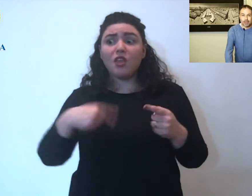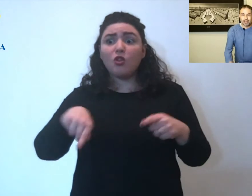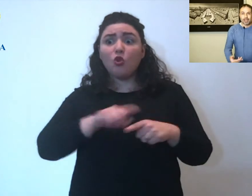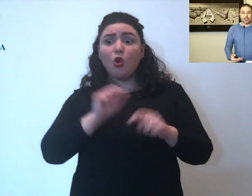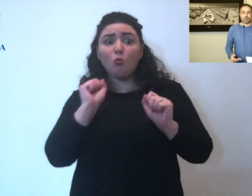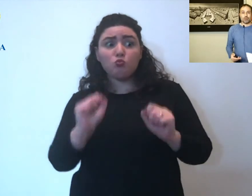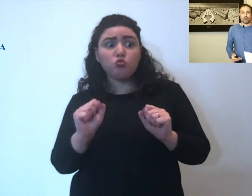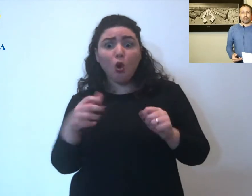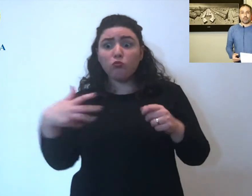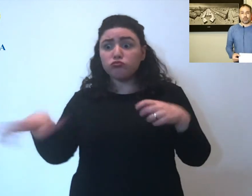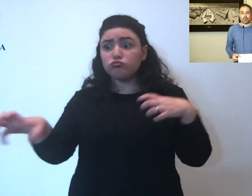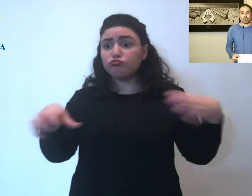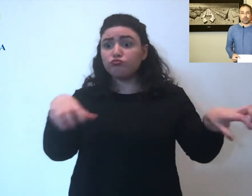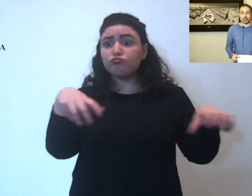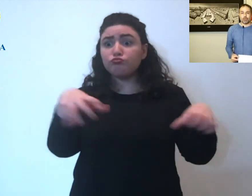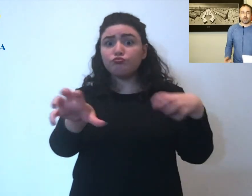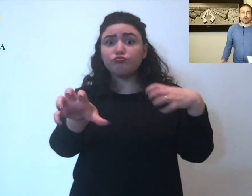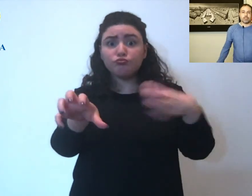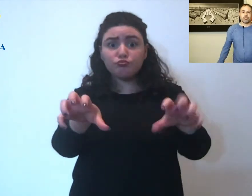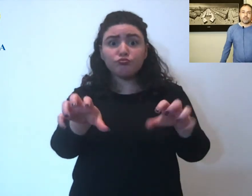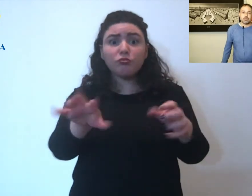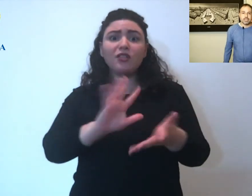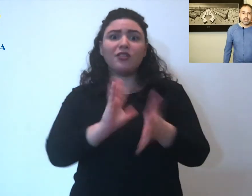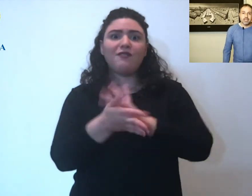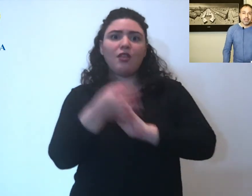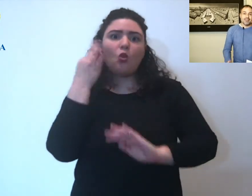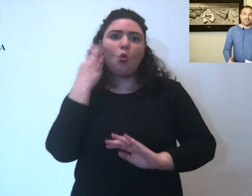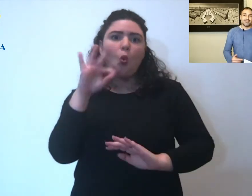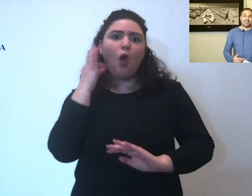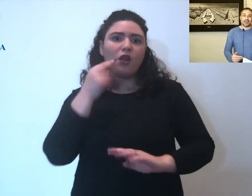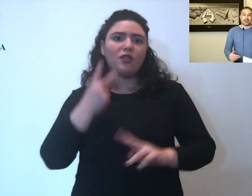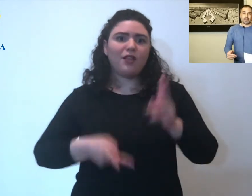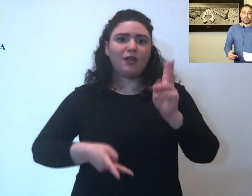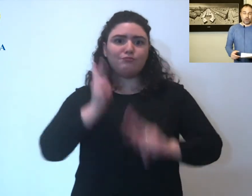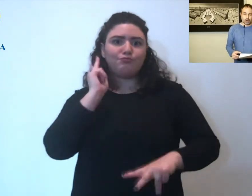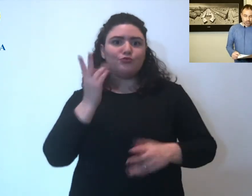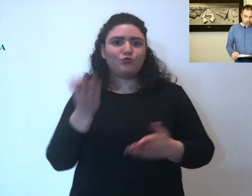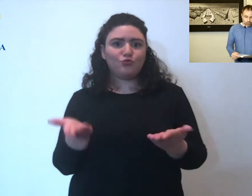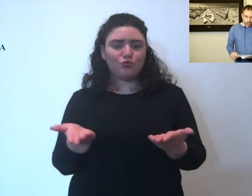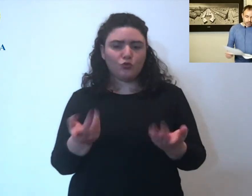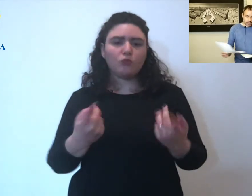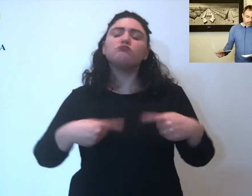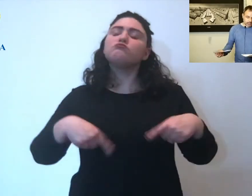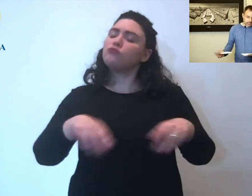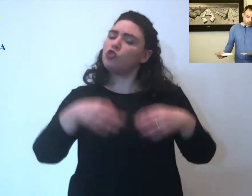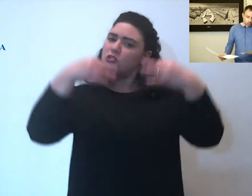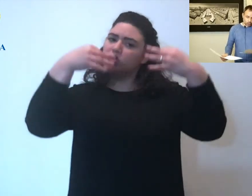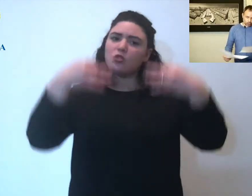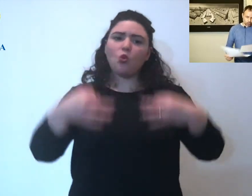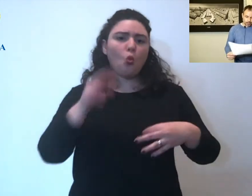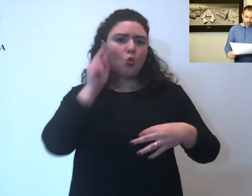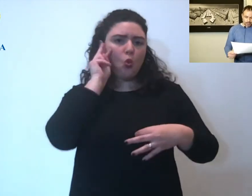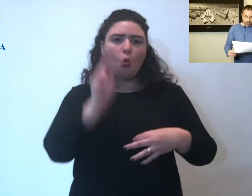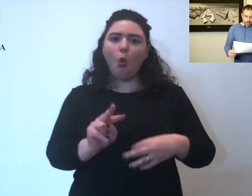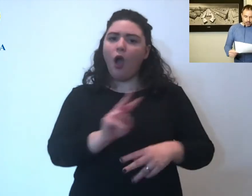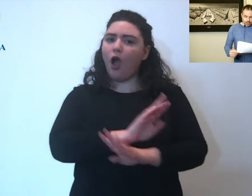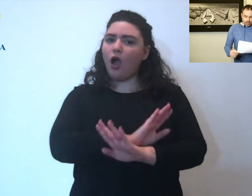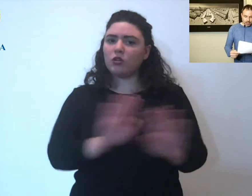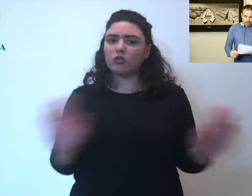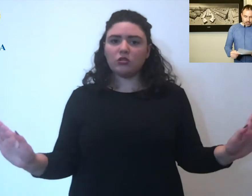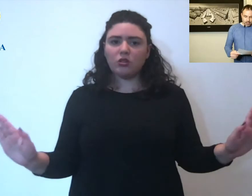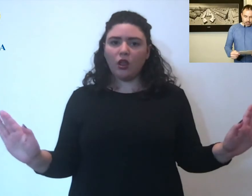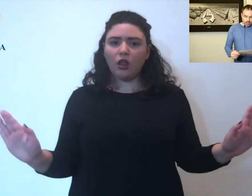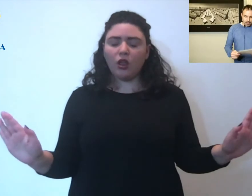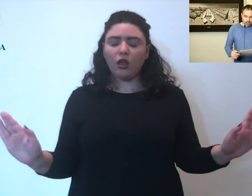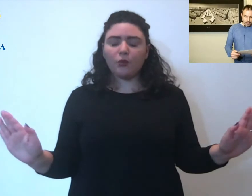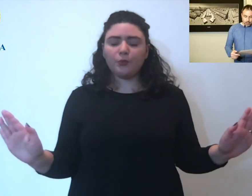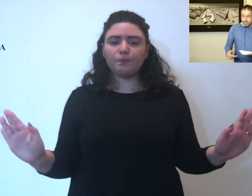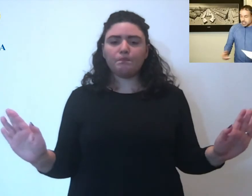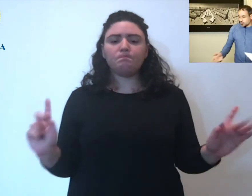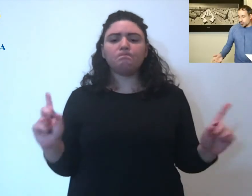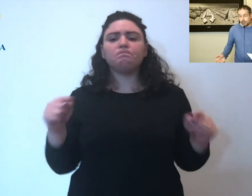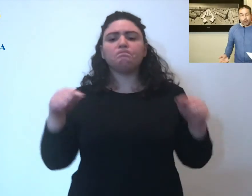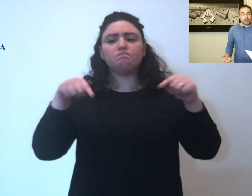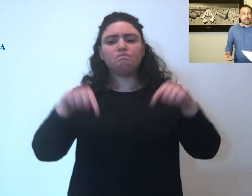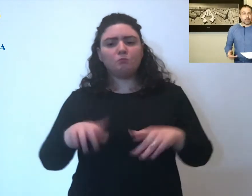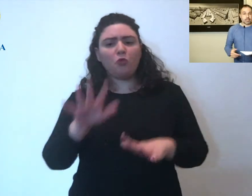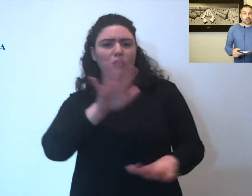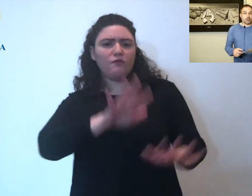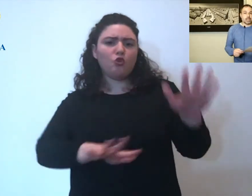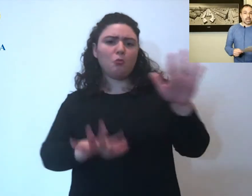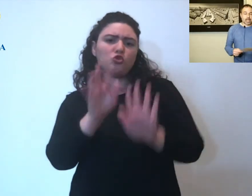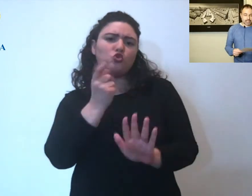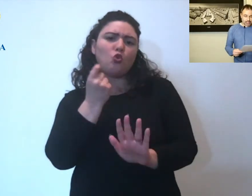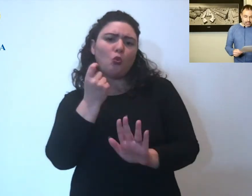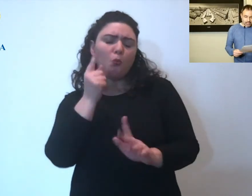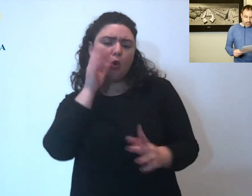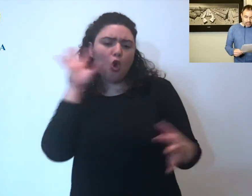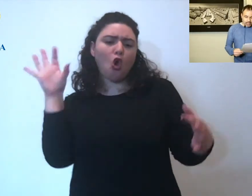punto di qualità su cui si possono costruire questi servizi ne terremo assolutamente conto queste sono un po' le